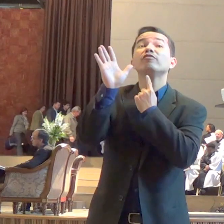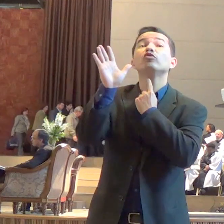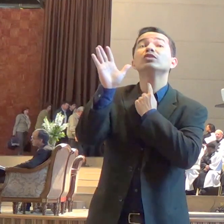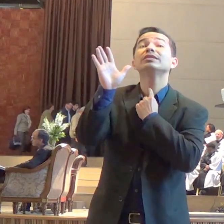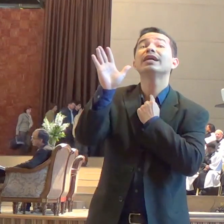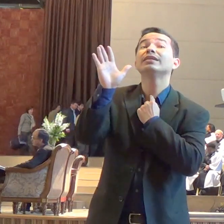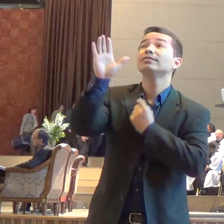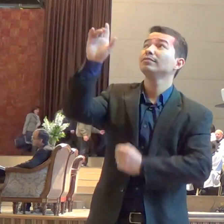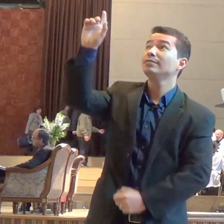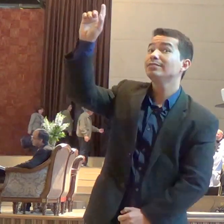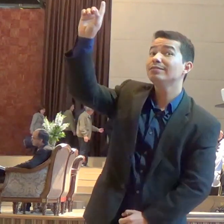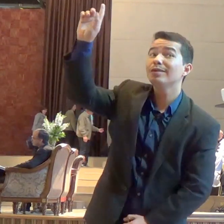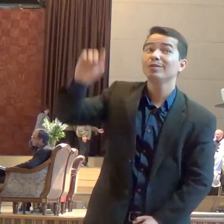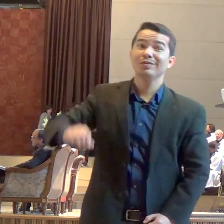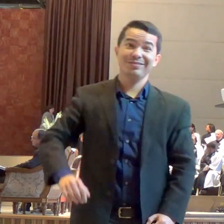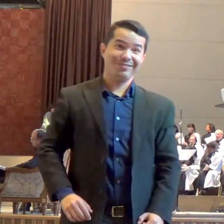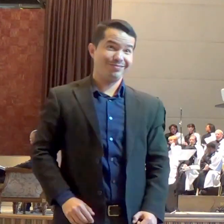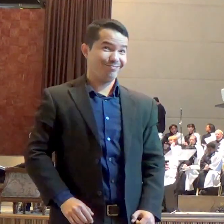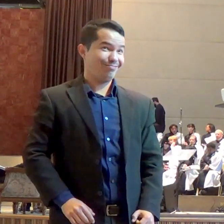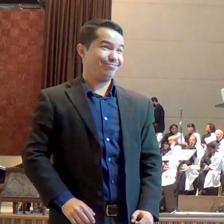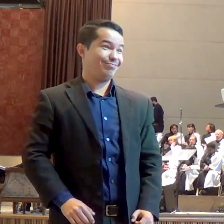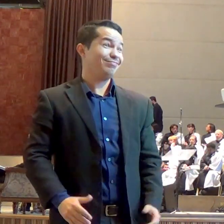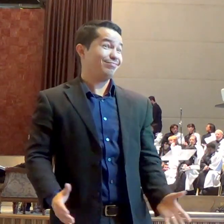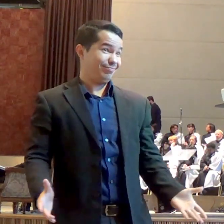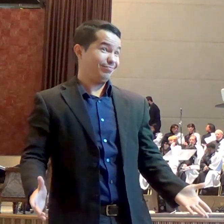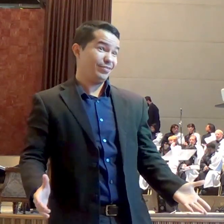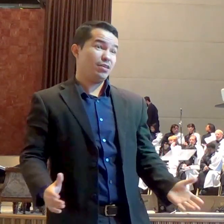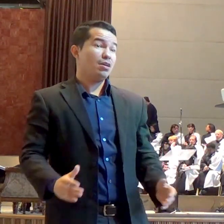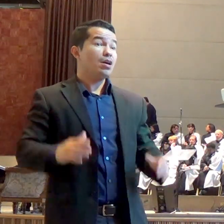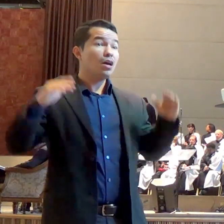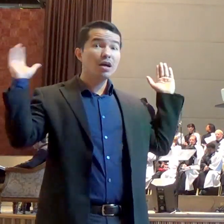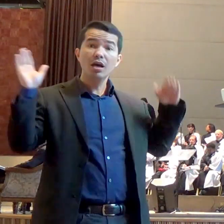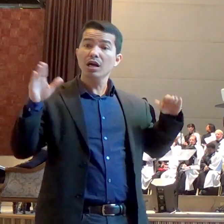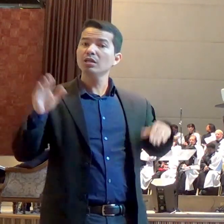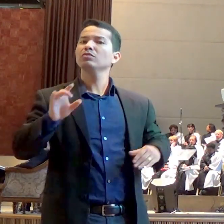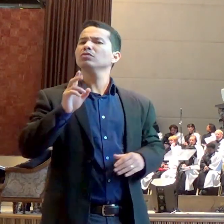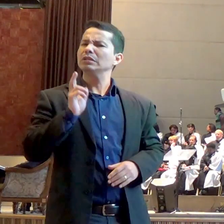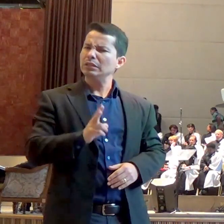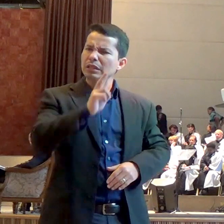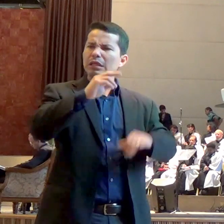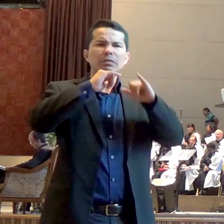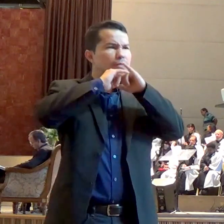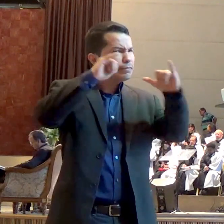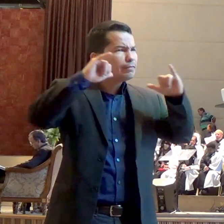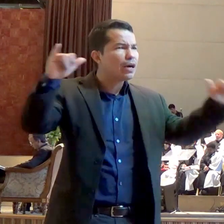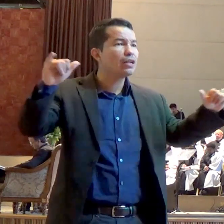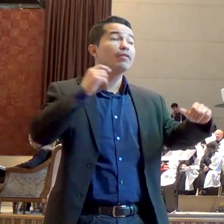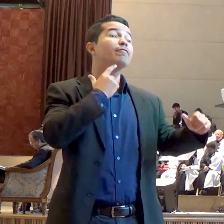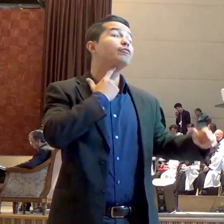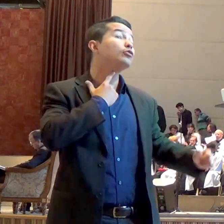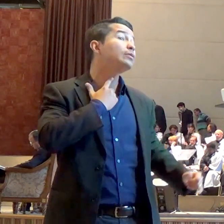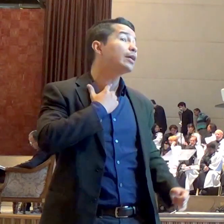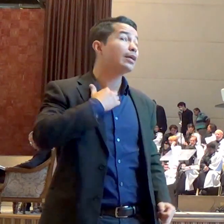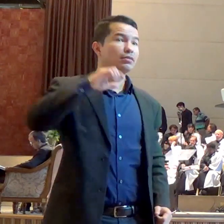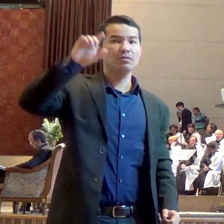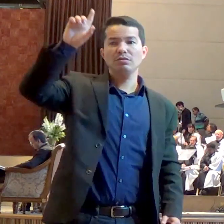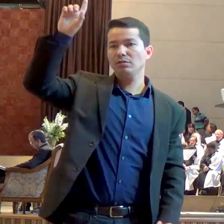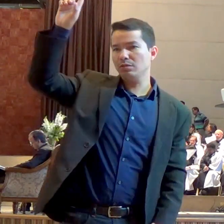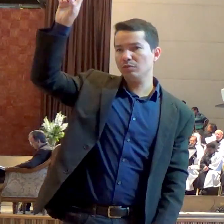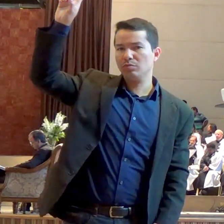vários lugares da Bíblia. Por exemplo, quando Daniel recebeu uma profecia, recebeu